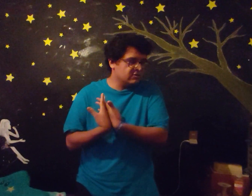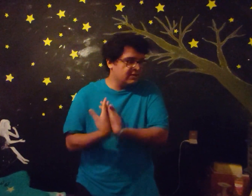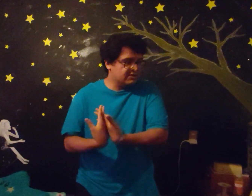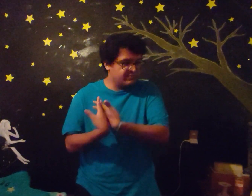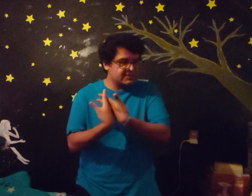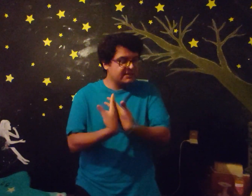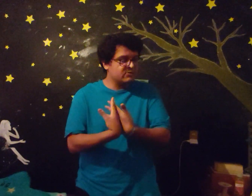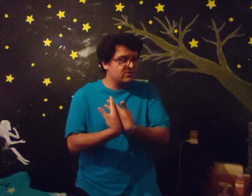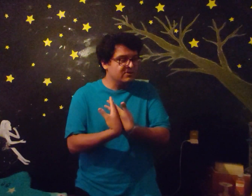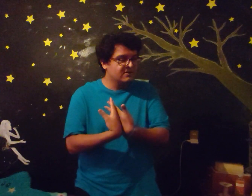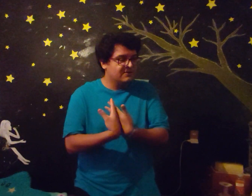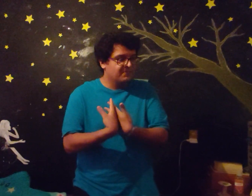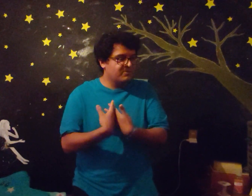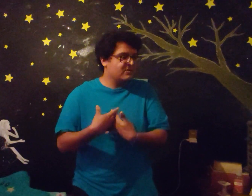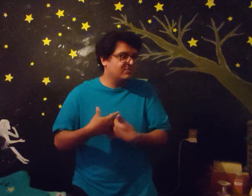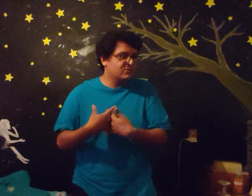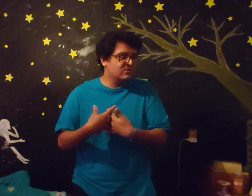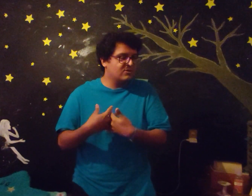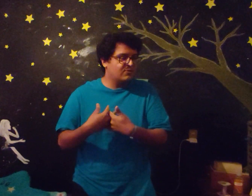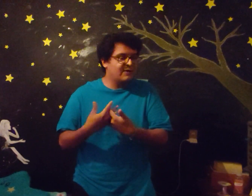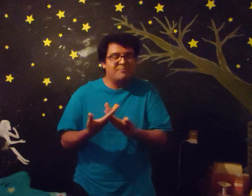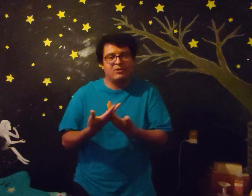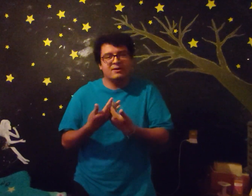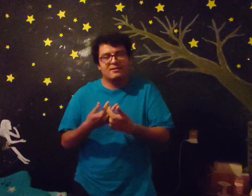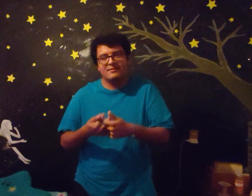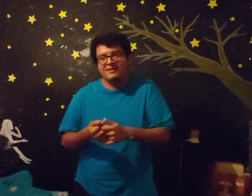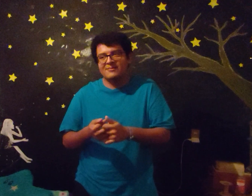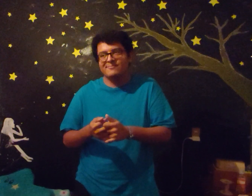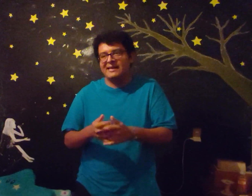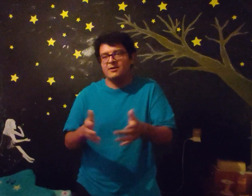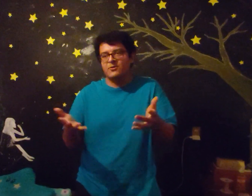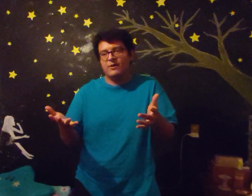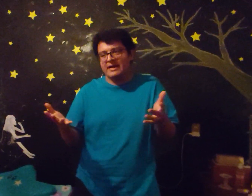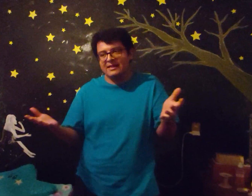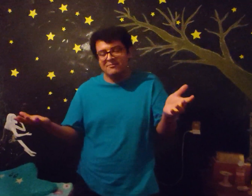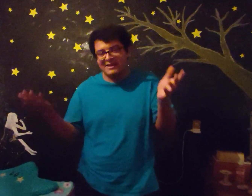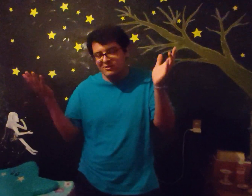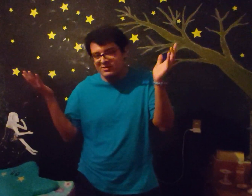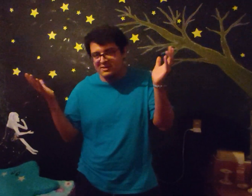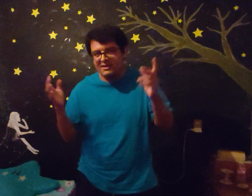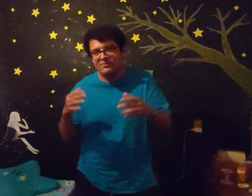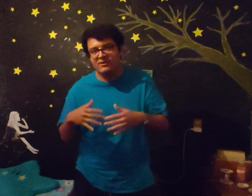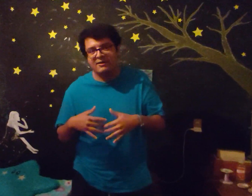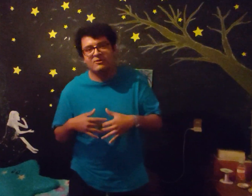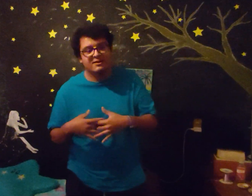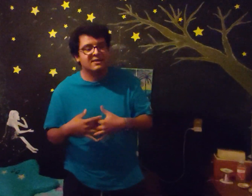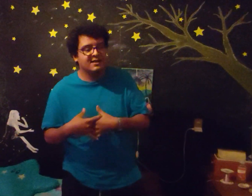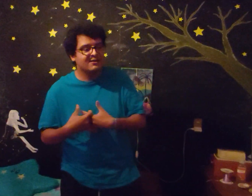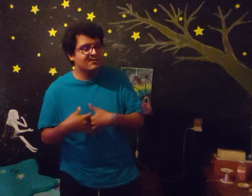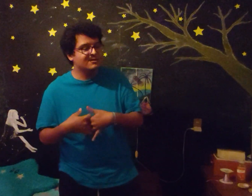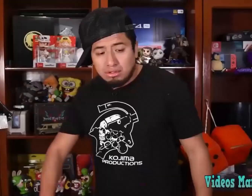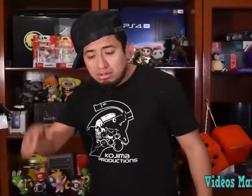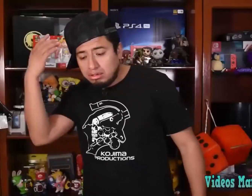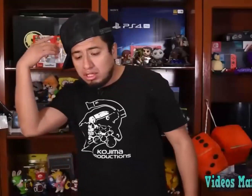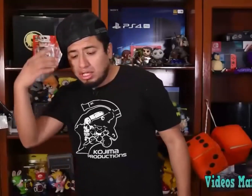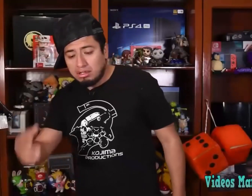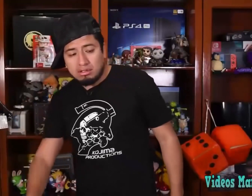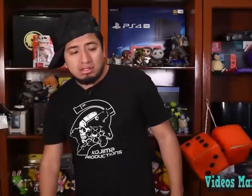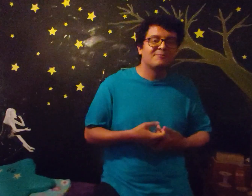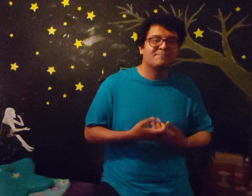Y después de eso Pues como todo fanboy de My Hero Academia Yo quisiera que fuera con esa Uy Ok